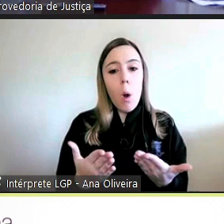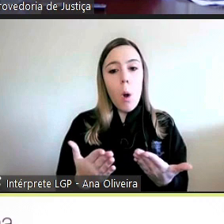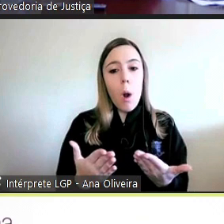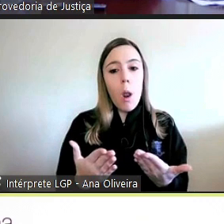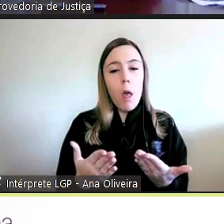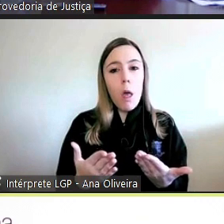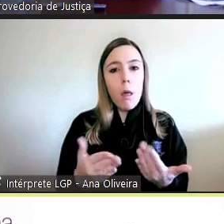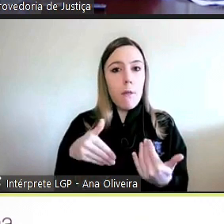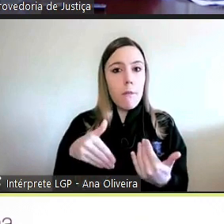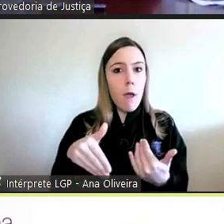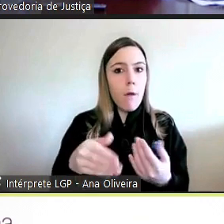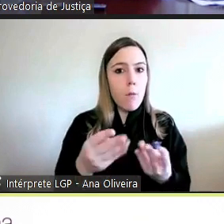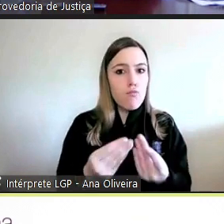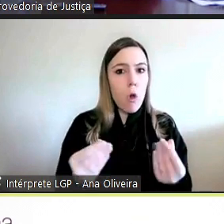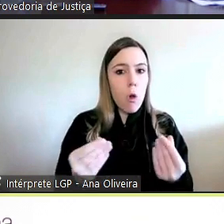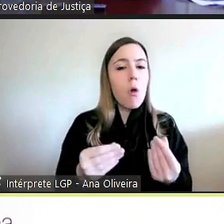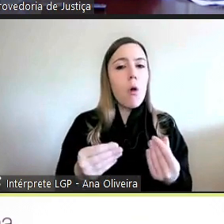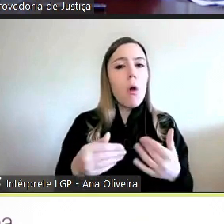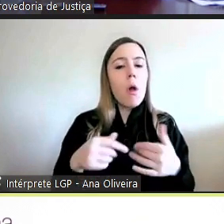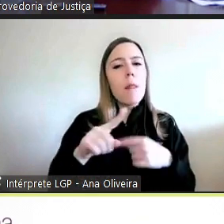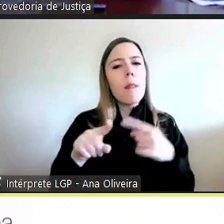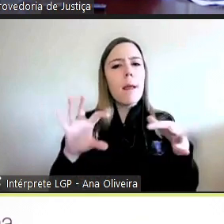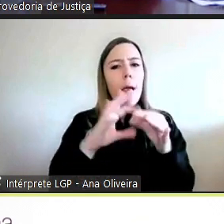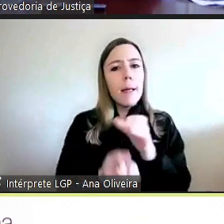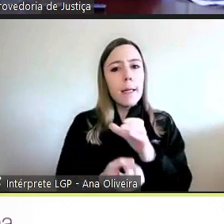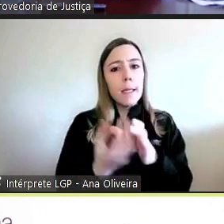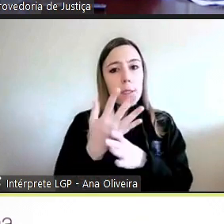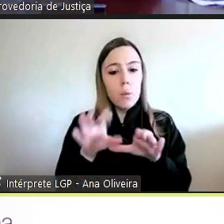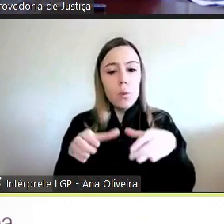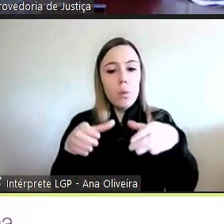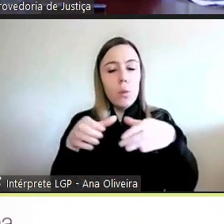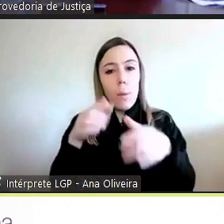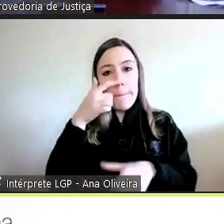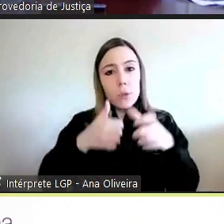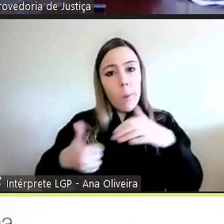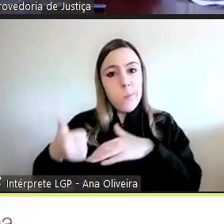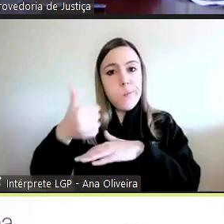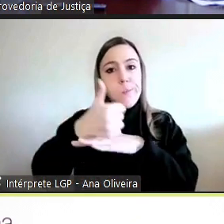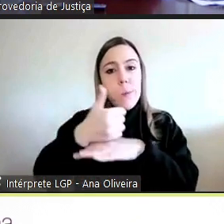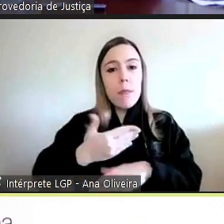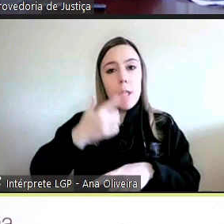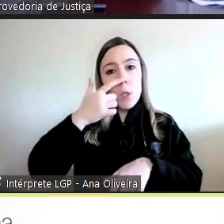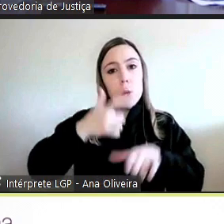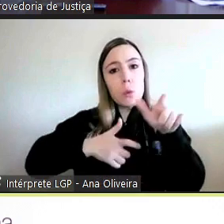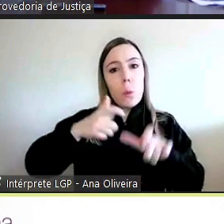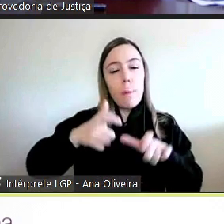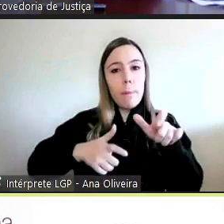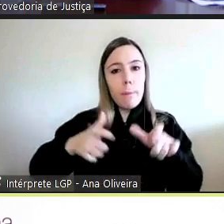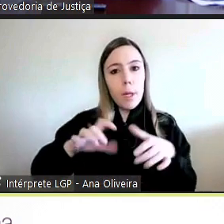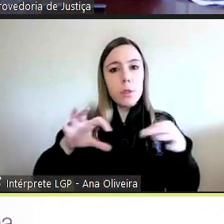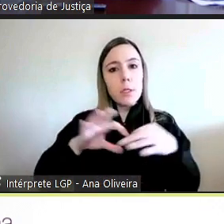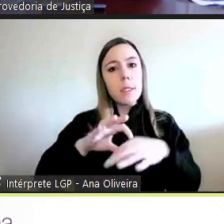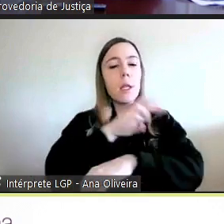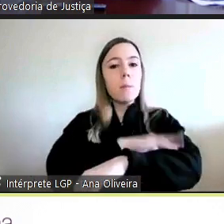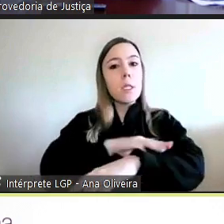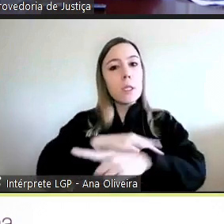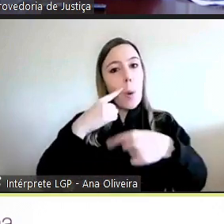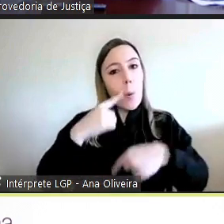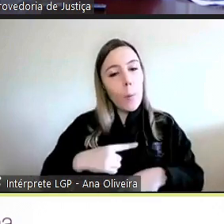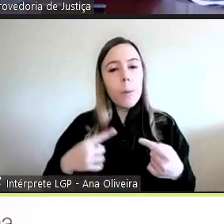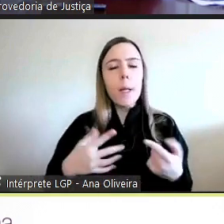consolidação, que corresponde à criação de uma rede de embaixadores de direitos humanos para a administração pública. Ou seja, nós